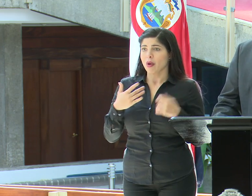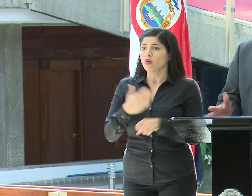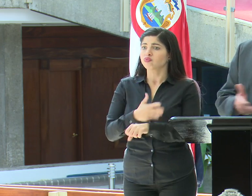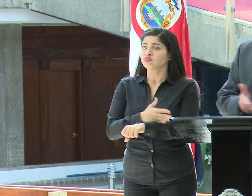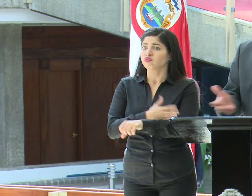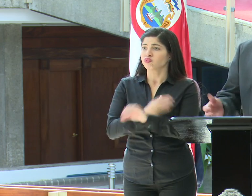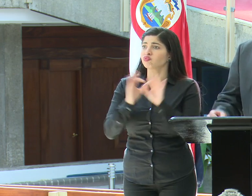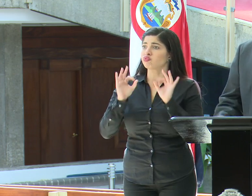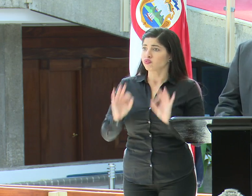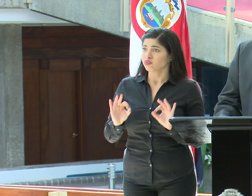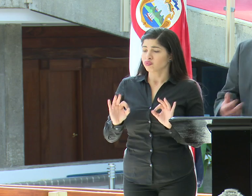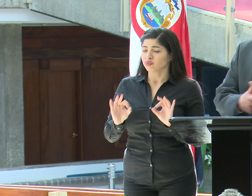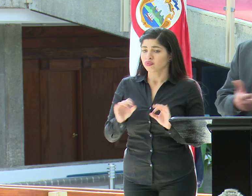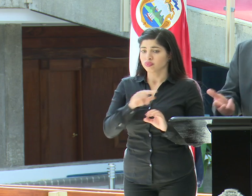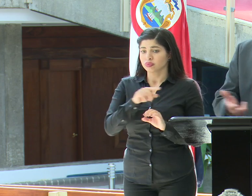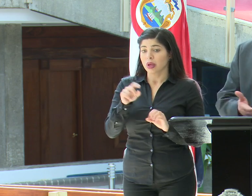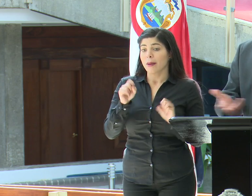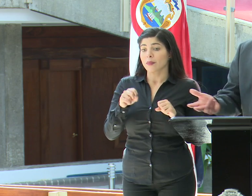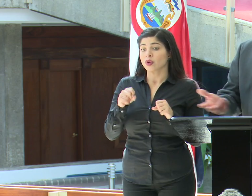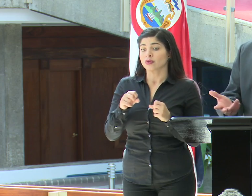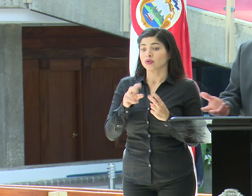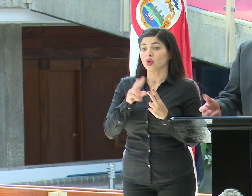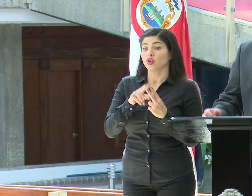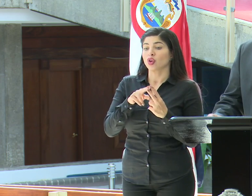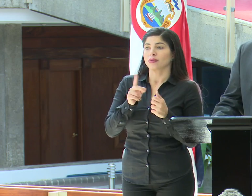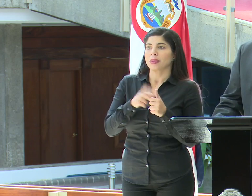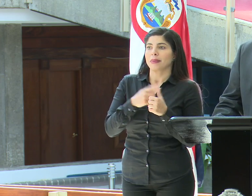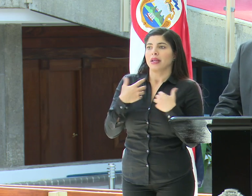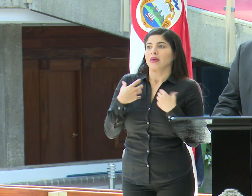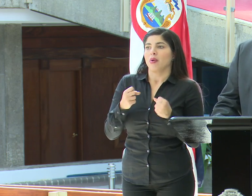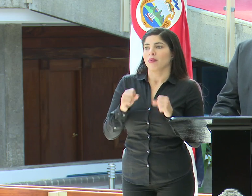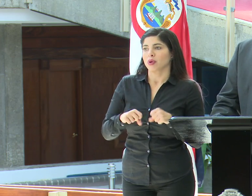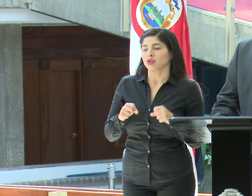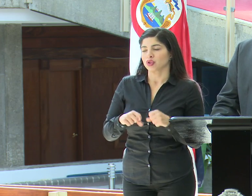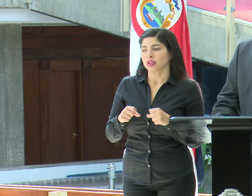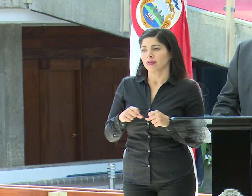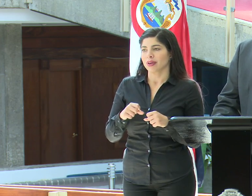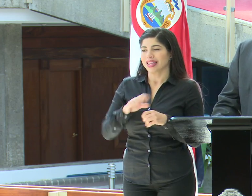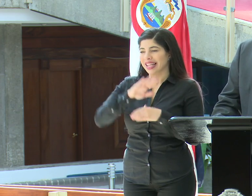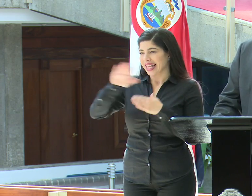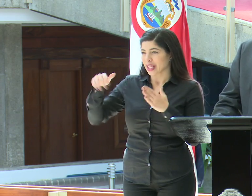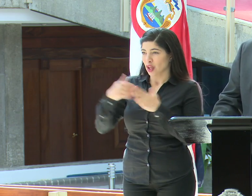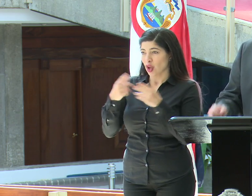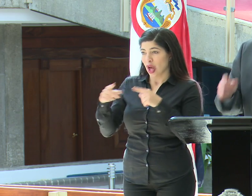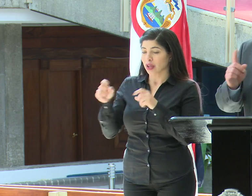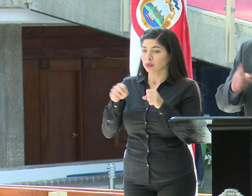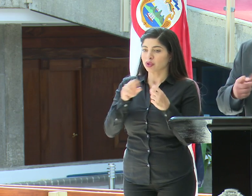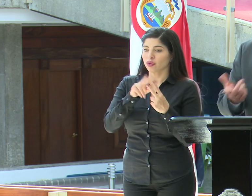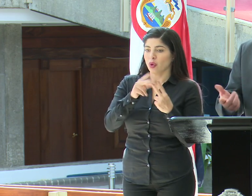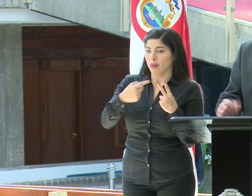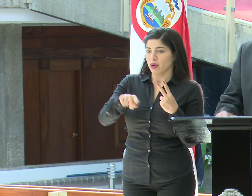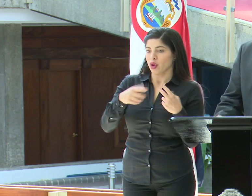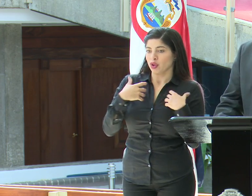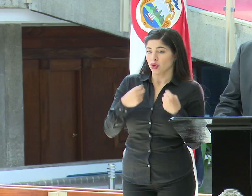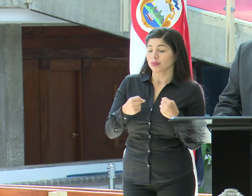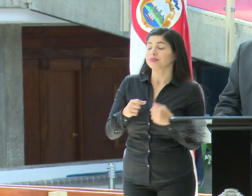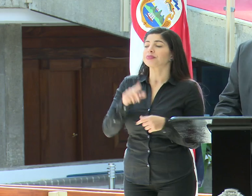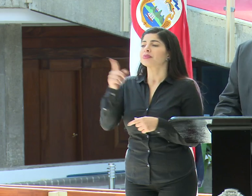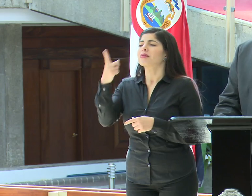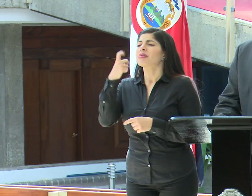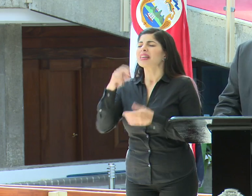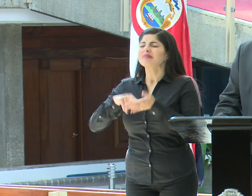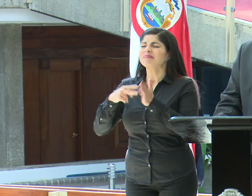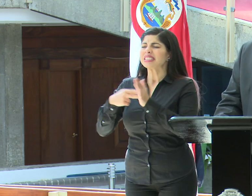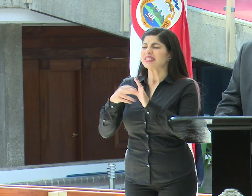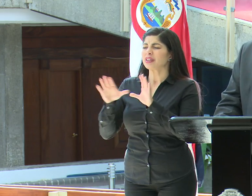favorablemente y pudiesen ser los dos primeros recuperados, por decirlo de alguna manera, de los casos nuestros. Con relación a los clústeres que me hablaba